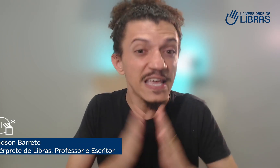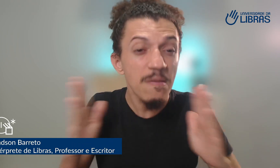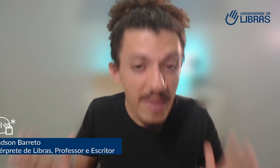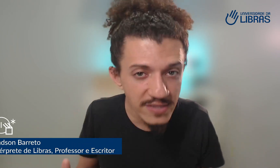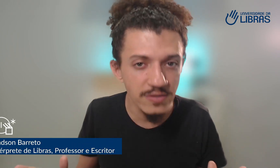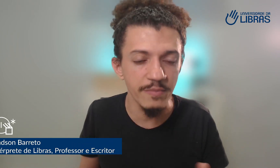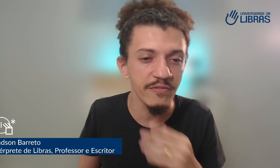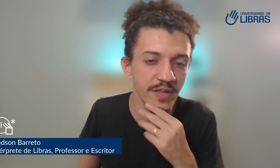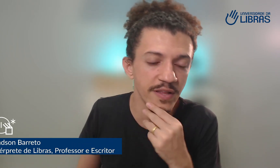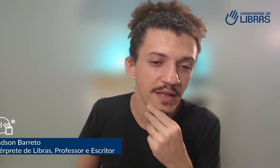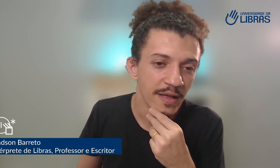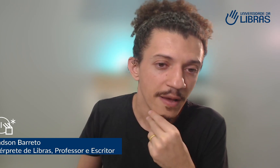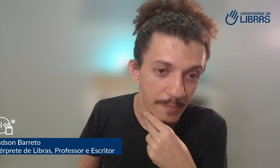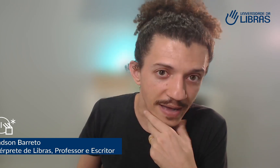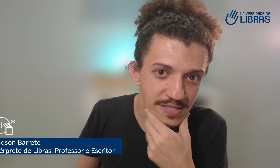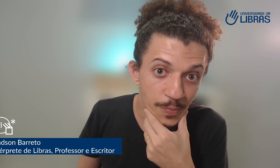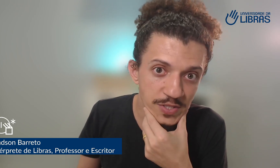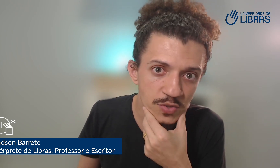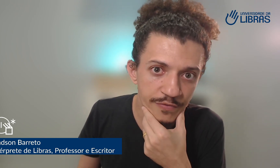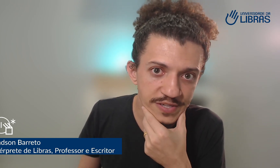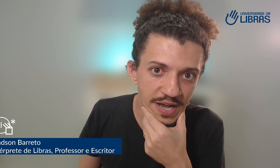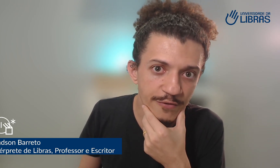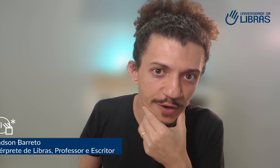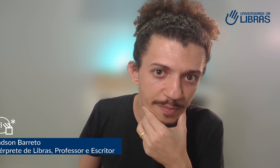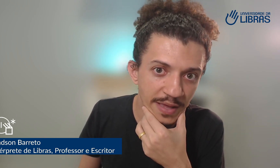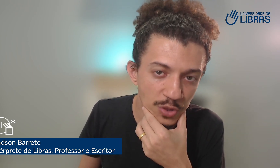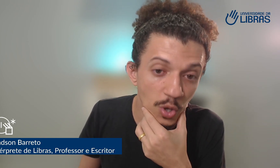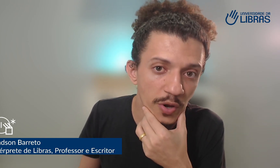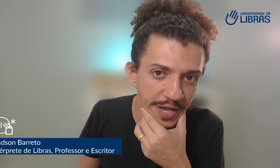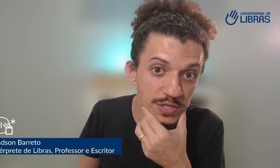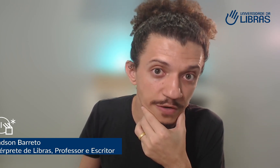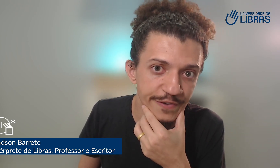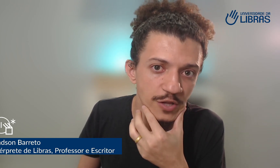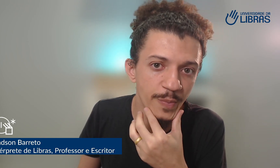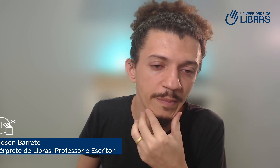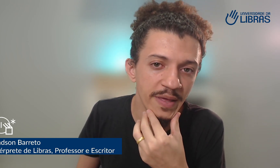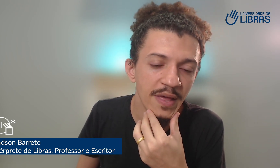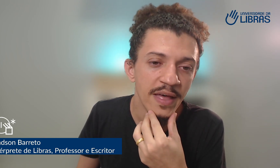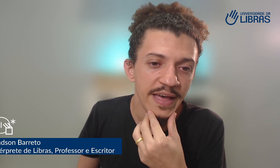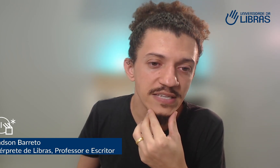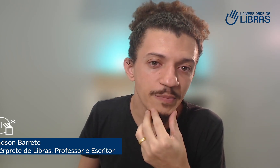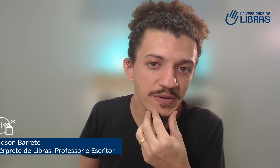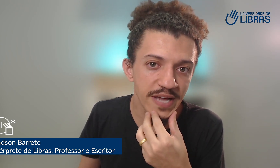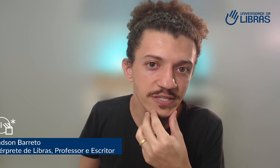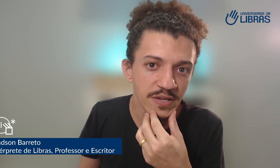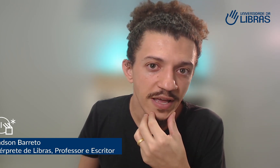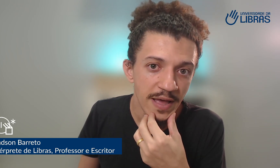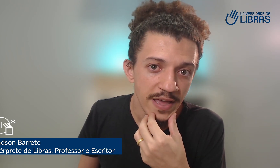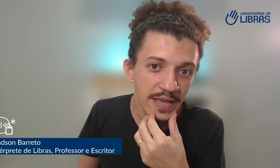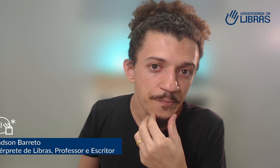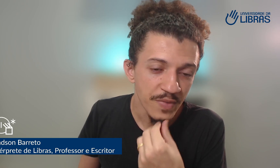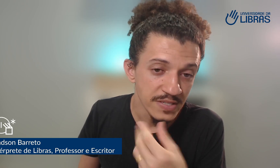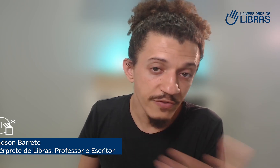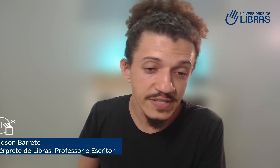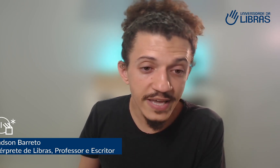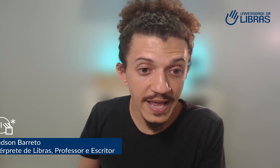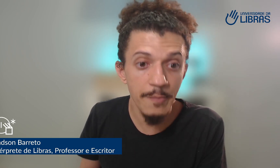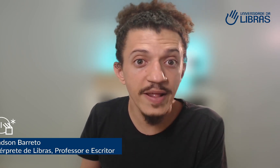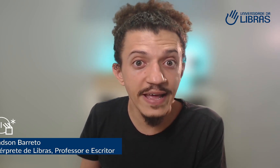imenso na minha vida mas eu preciso confessar que foi bem dolorido e sofrido para mim esse processo e se você quer aprender